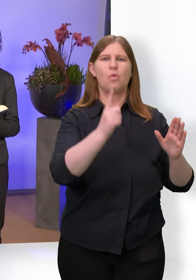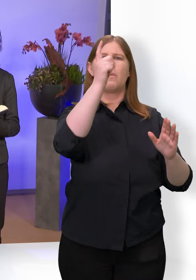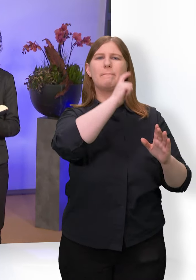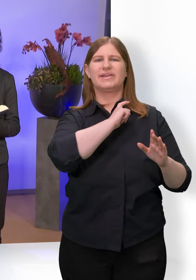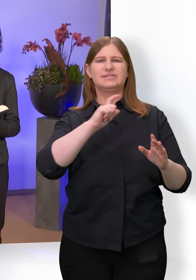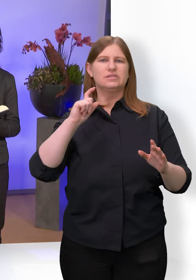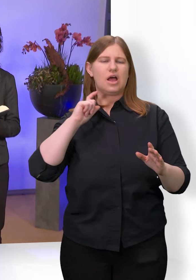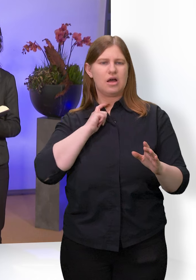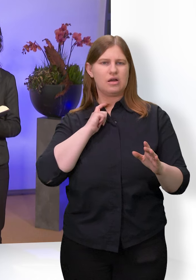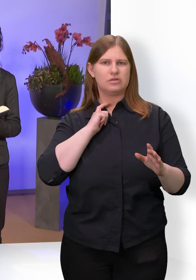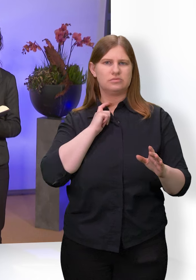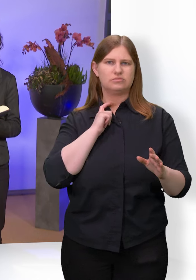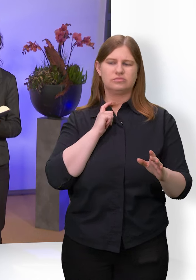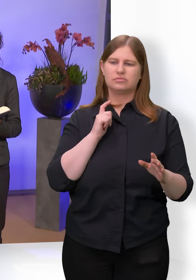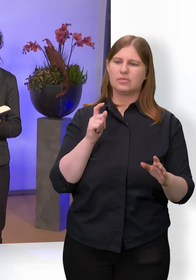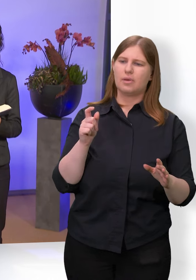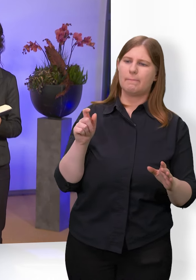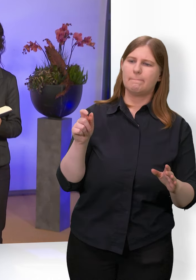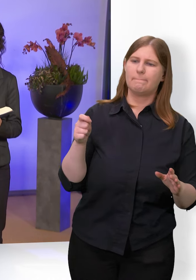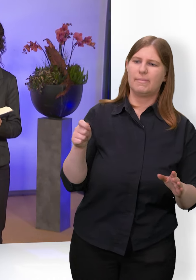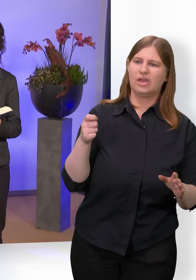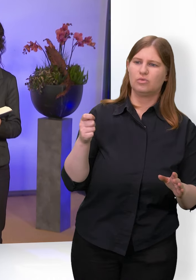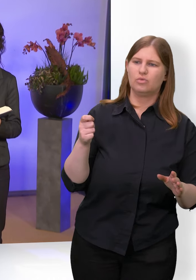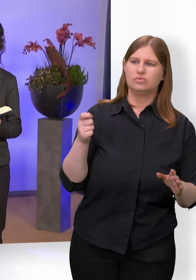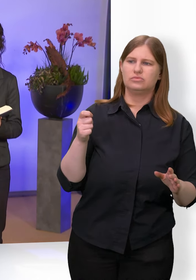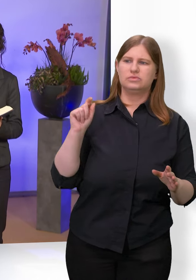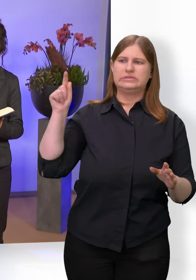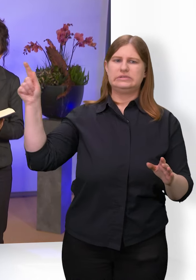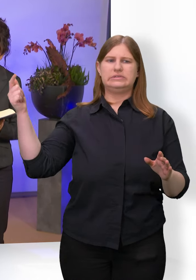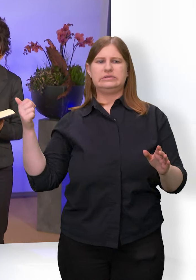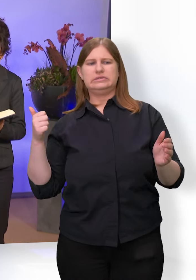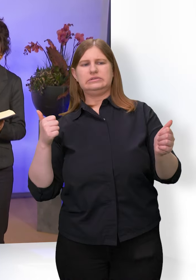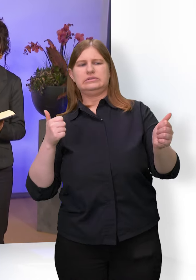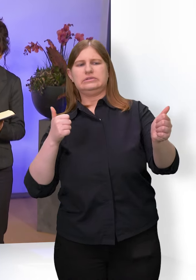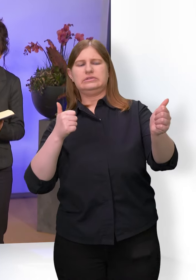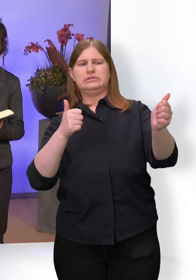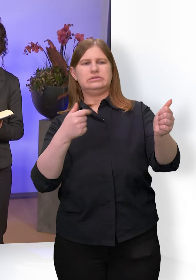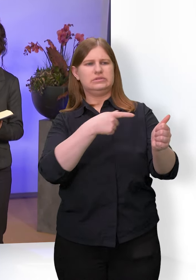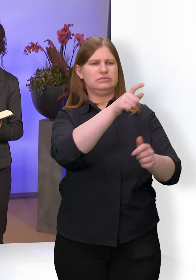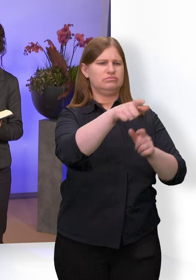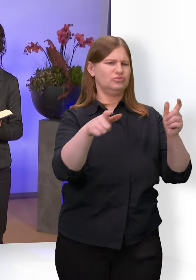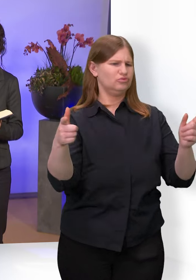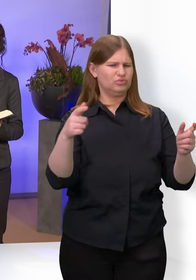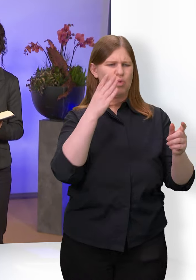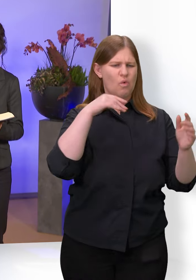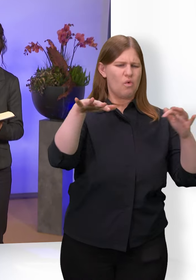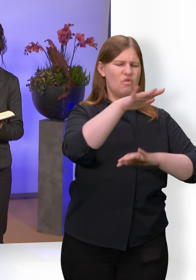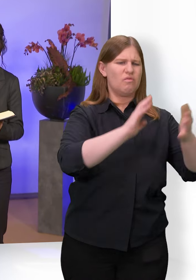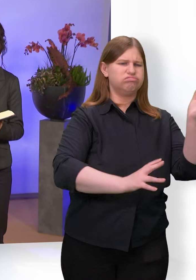Petrus aber folgte von Ferne. Da zündeten sie ein Feuer an, mitten im Hof und setzten sich